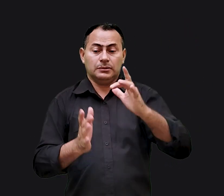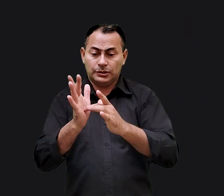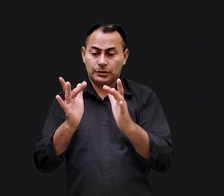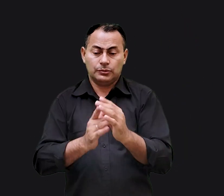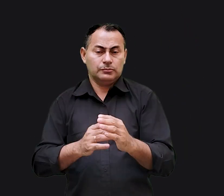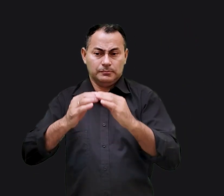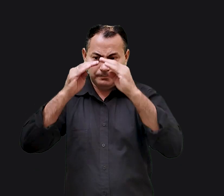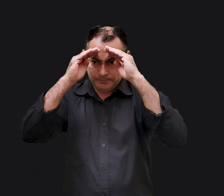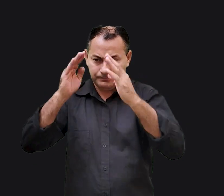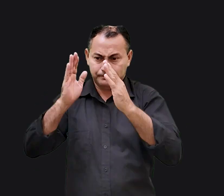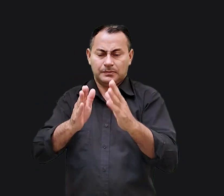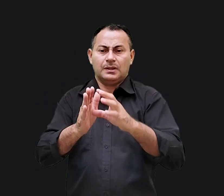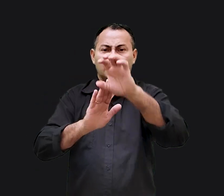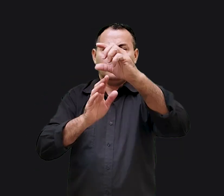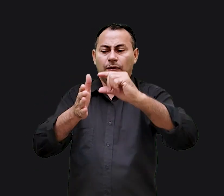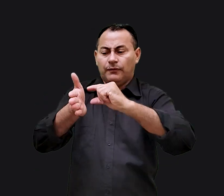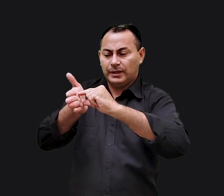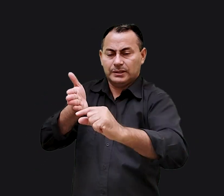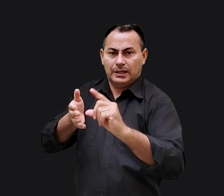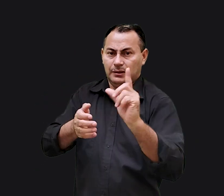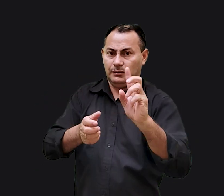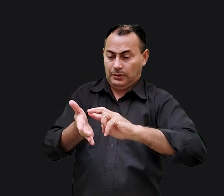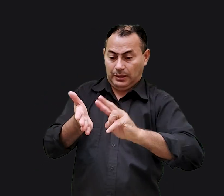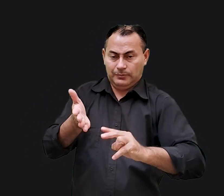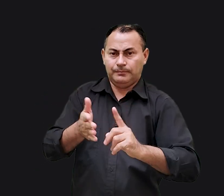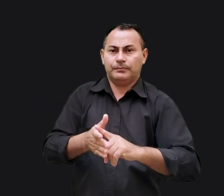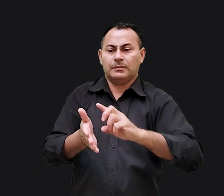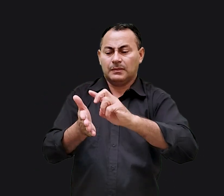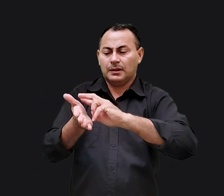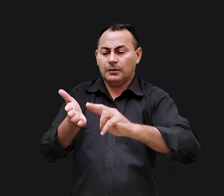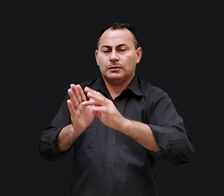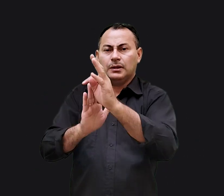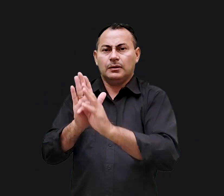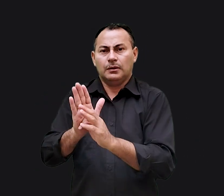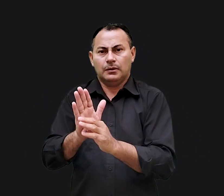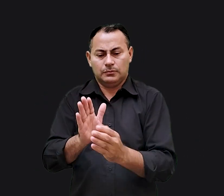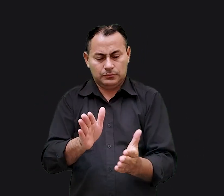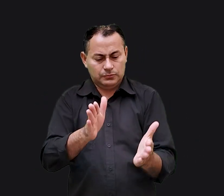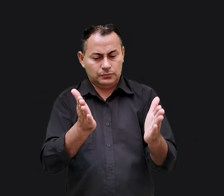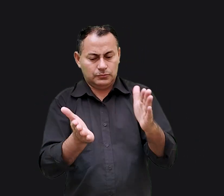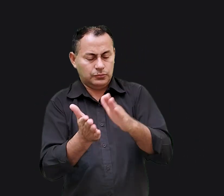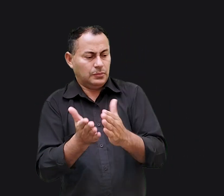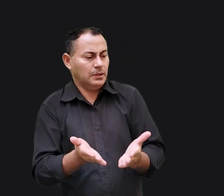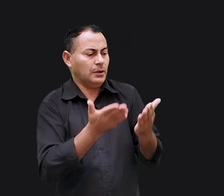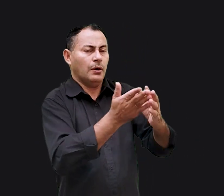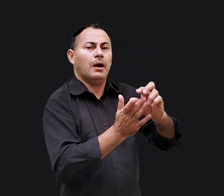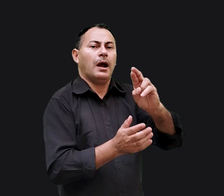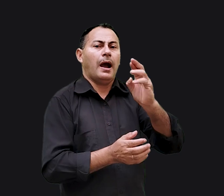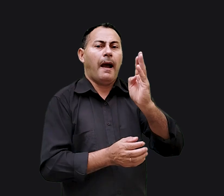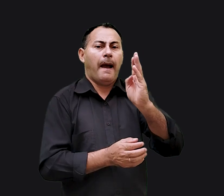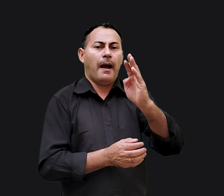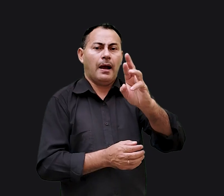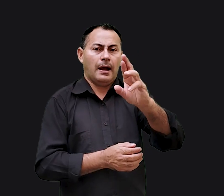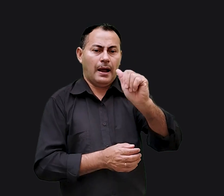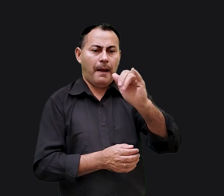Jesus não cumpriu essa parte do versículo. Depois de ler o texto, Ele devolveu o livro para o rabi e disse